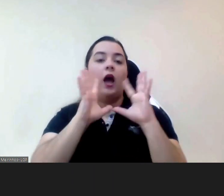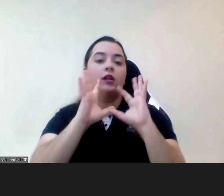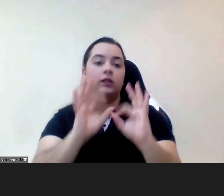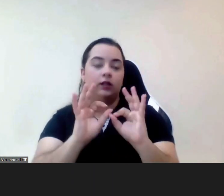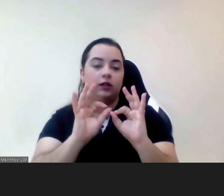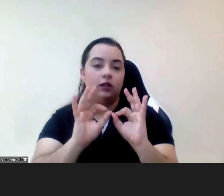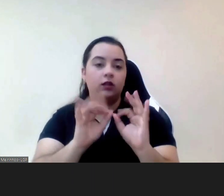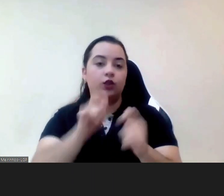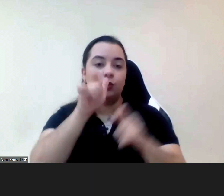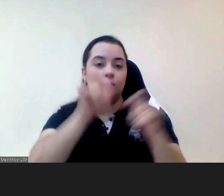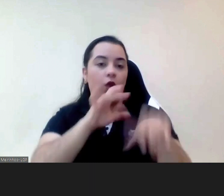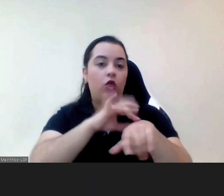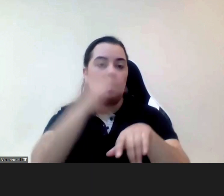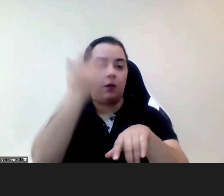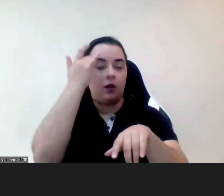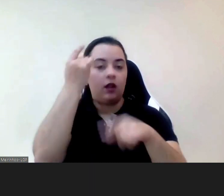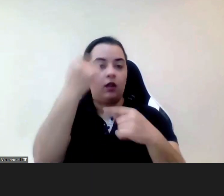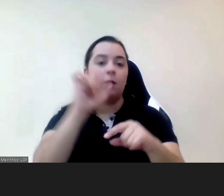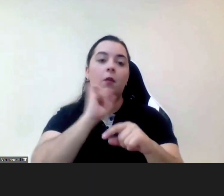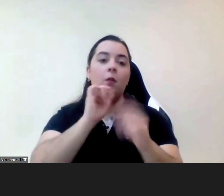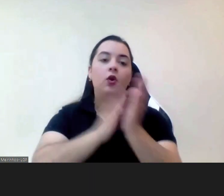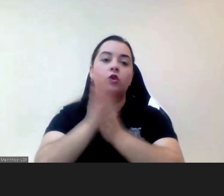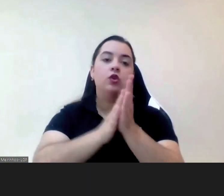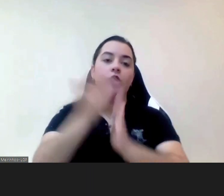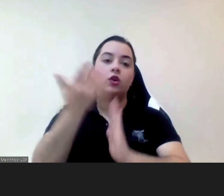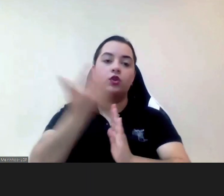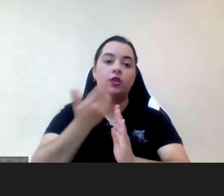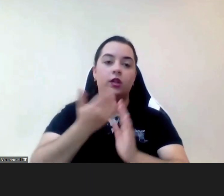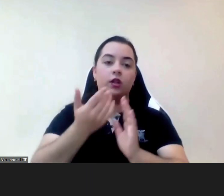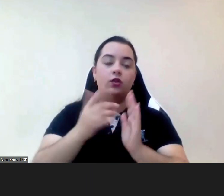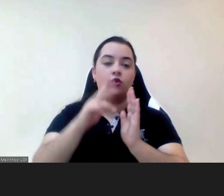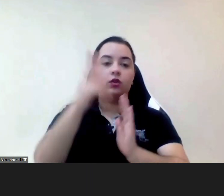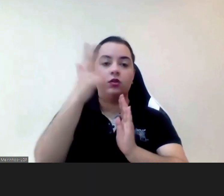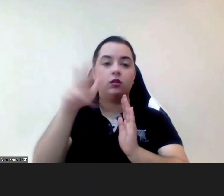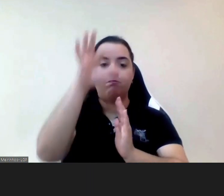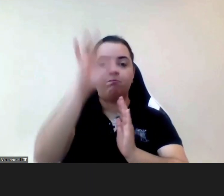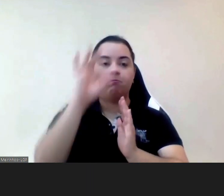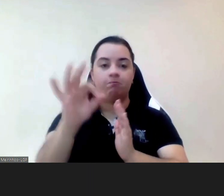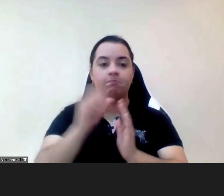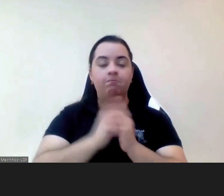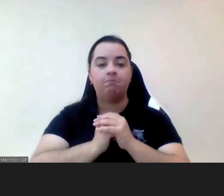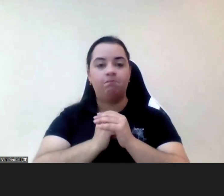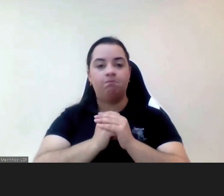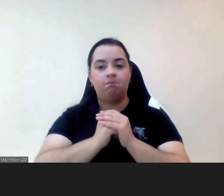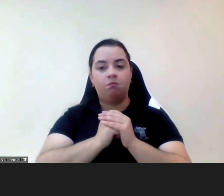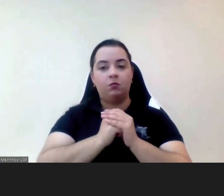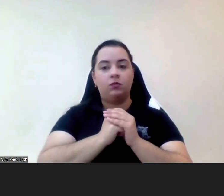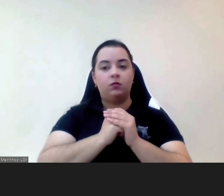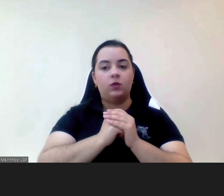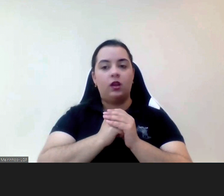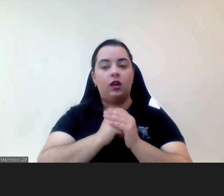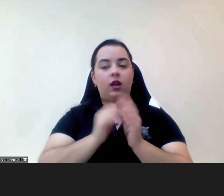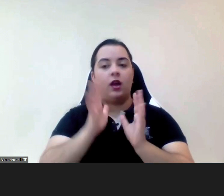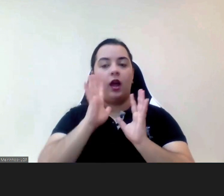uma cidadania plena e é aqui que nos vamos inovando com a criação de respostas cada vez mais específicas para as